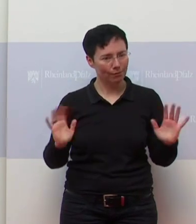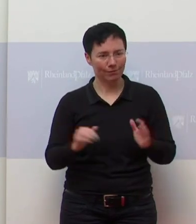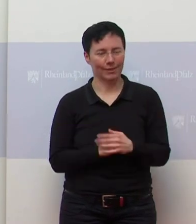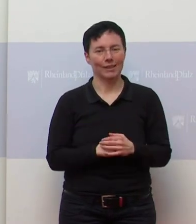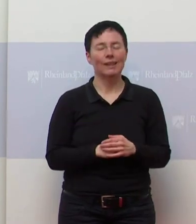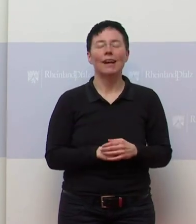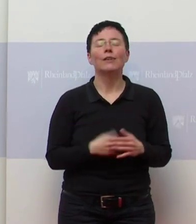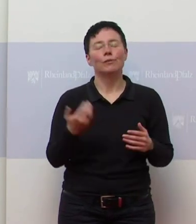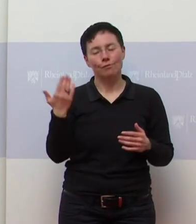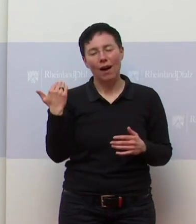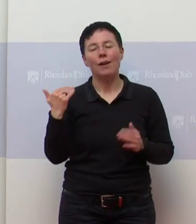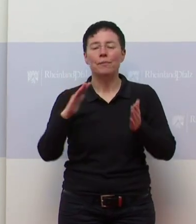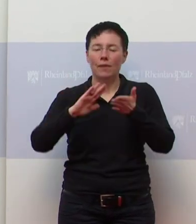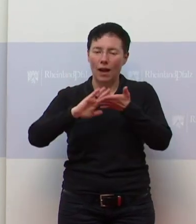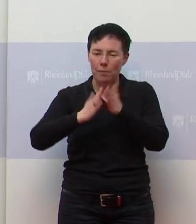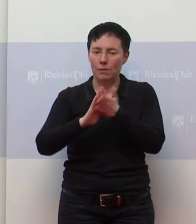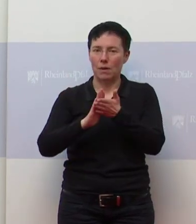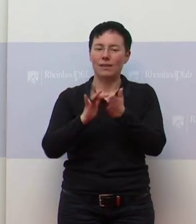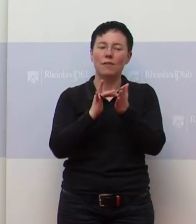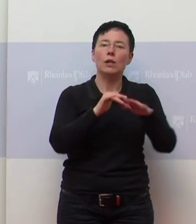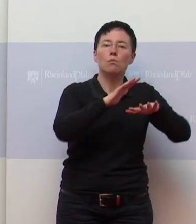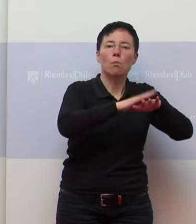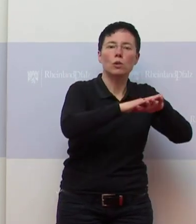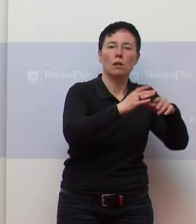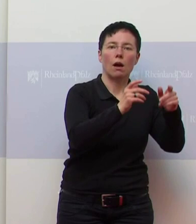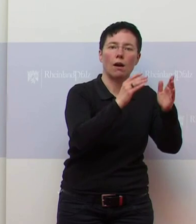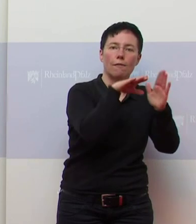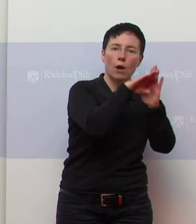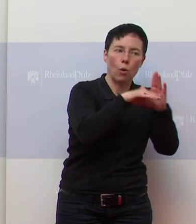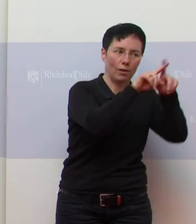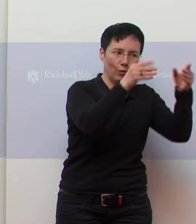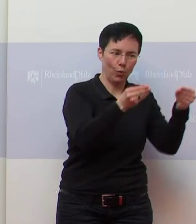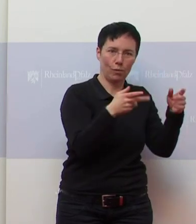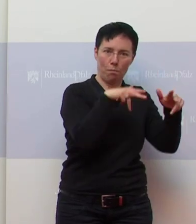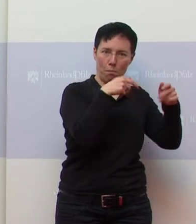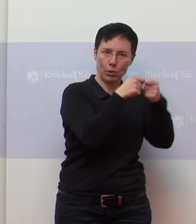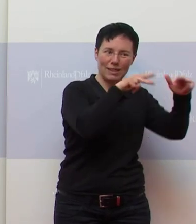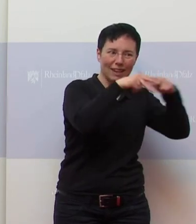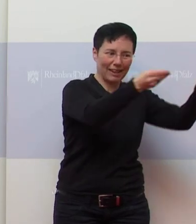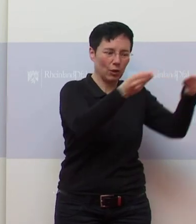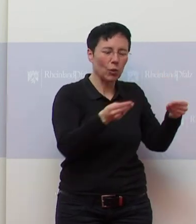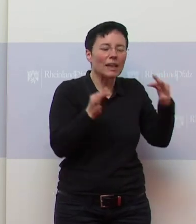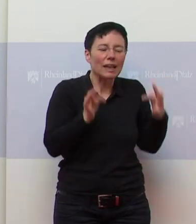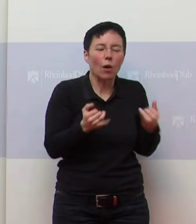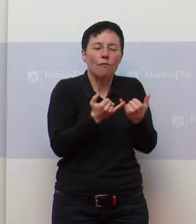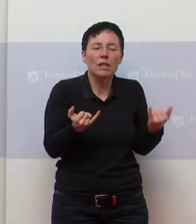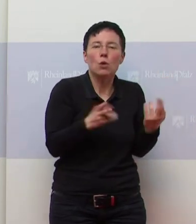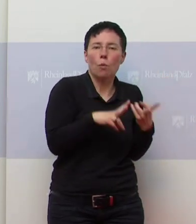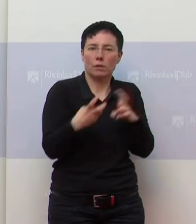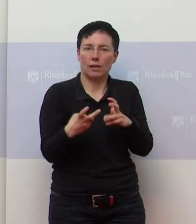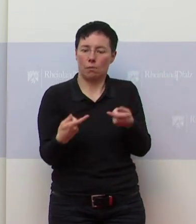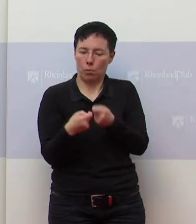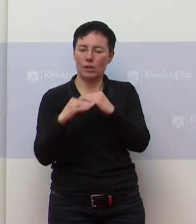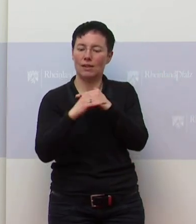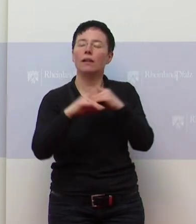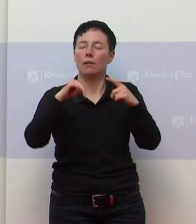Naja, es verabredet, genau wegen dieser Musterverordnung und wie genau die Regelungen dann aussehen in der Umsetzung, dass da die Chefs der Staatskanzlei